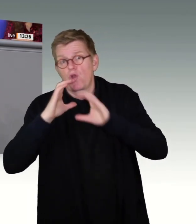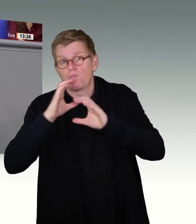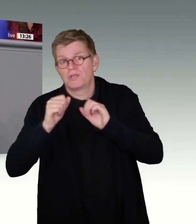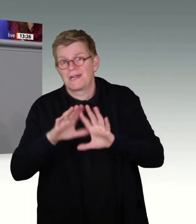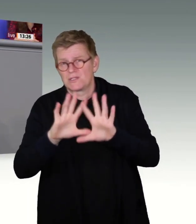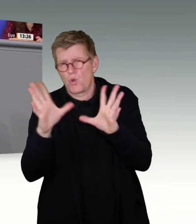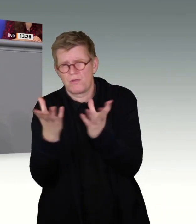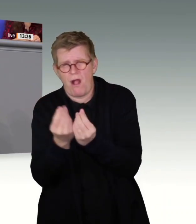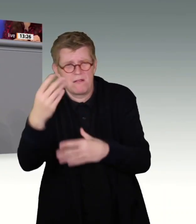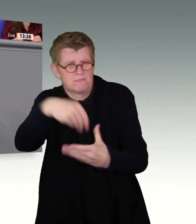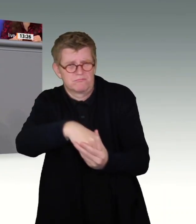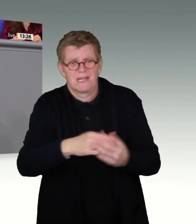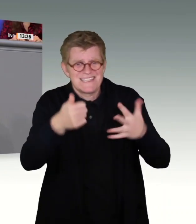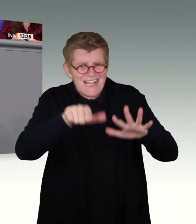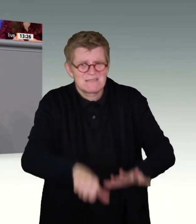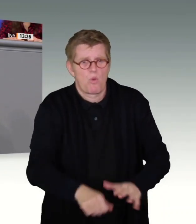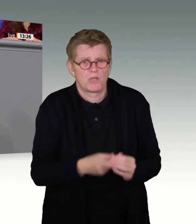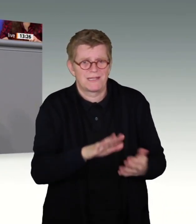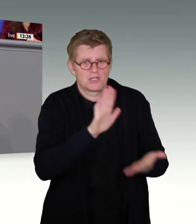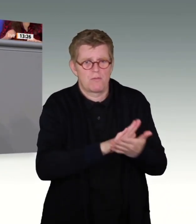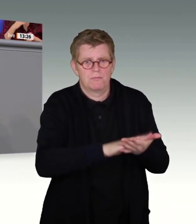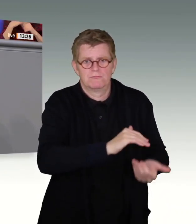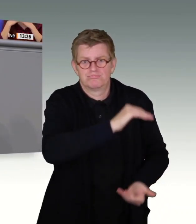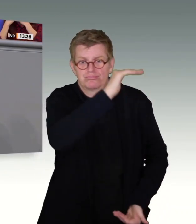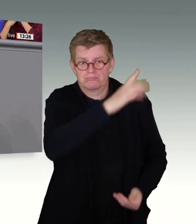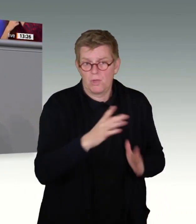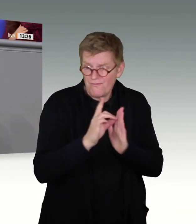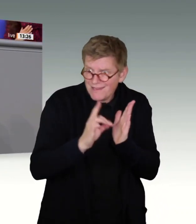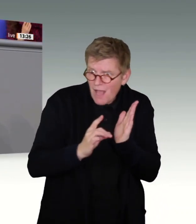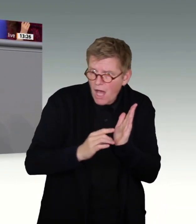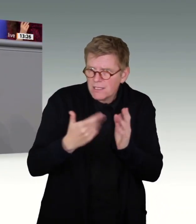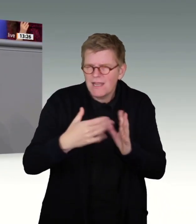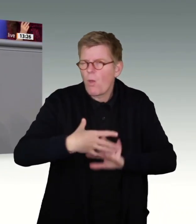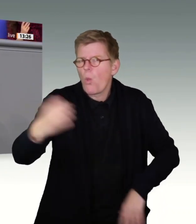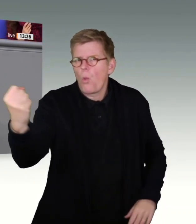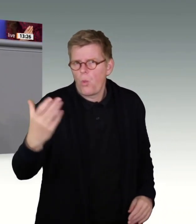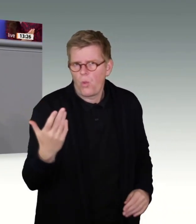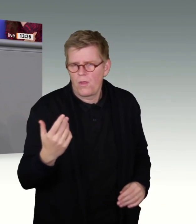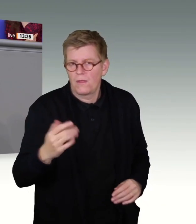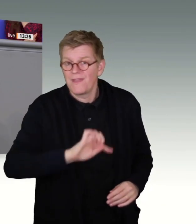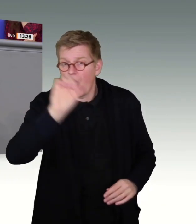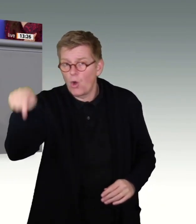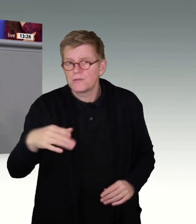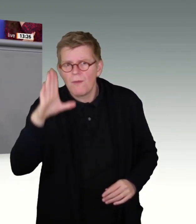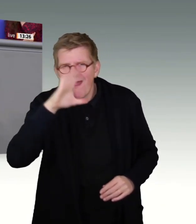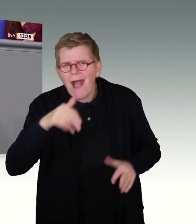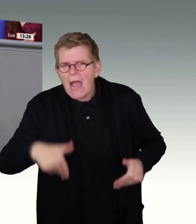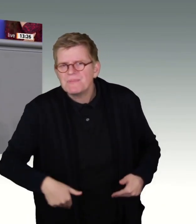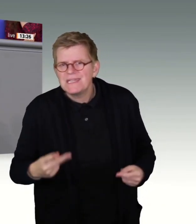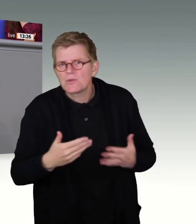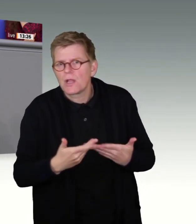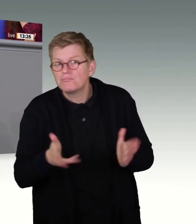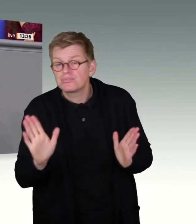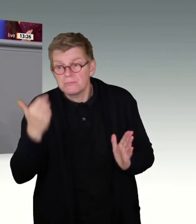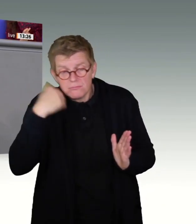Monate rückverfolgbar ist. Das ist Ihr Ziel. Was machen Sie eigentlich, wenn diese Daten in falsche Hände gelangen, in die Hände ausländischer Geheimdienste? Liebe Kolleginnen und Kollegen,